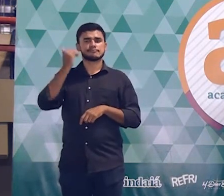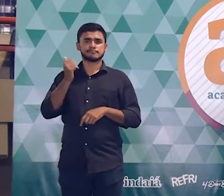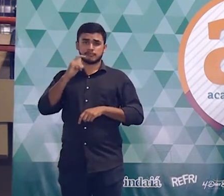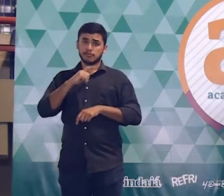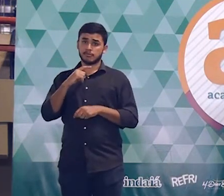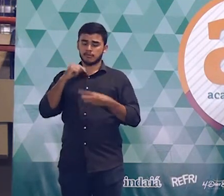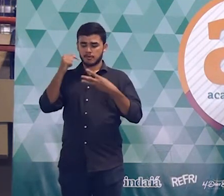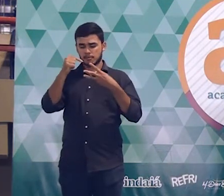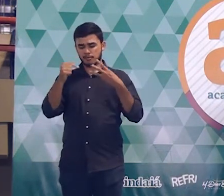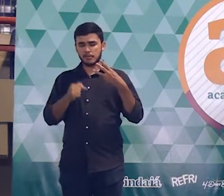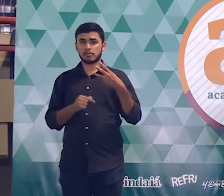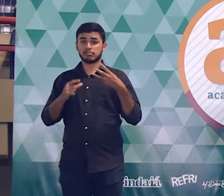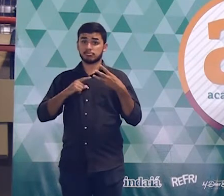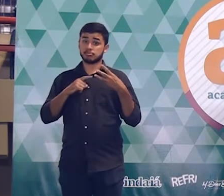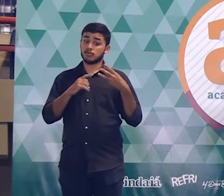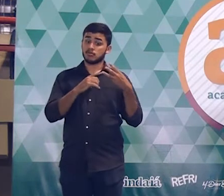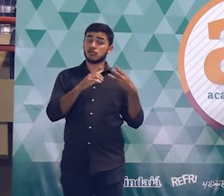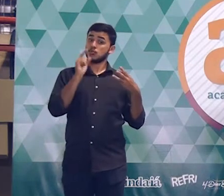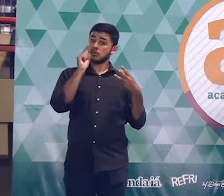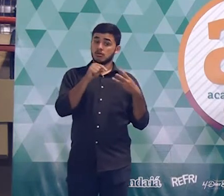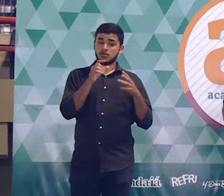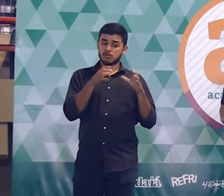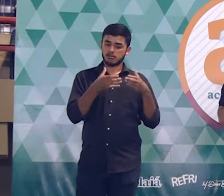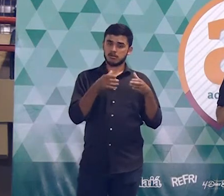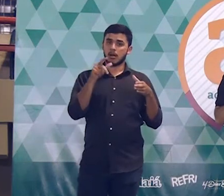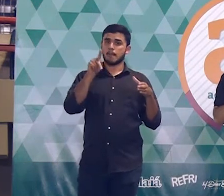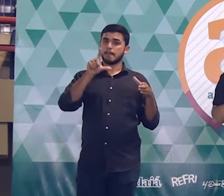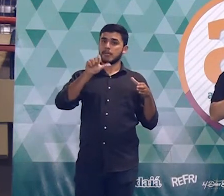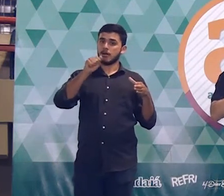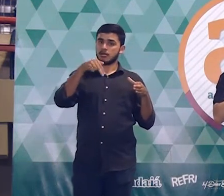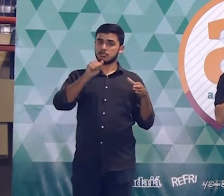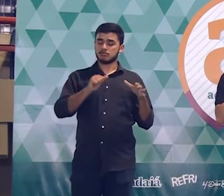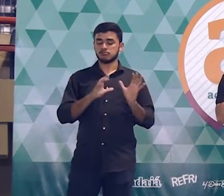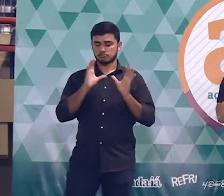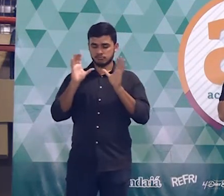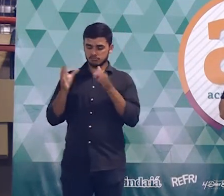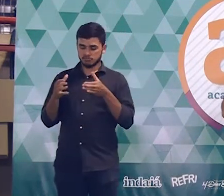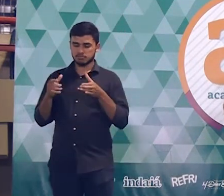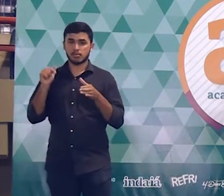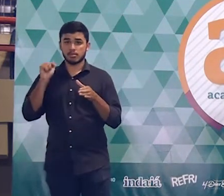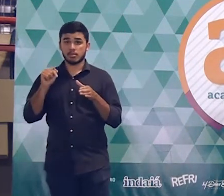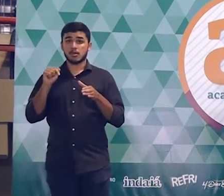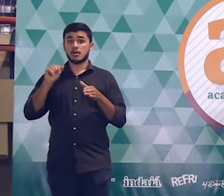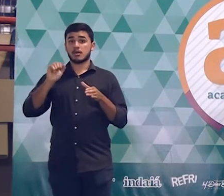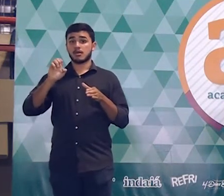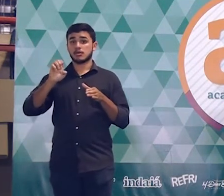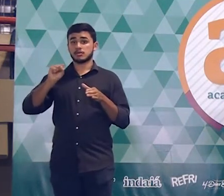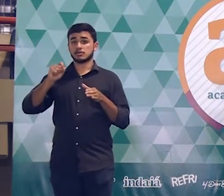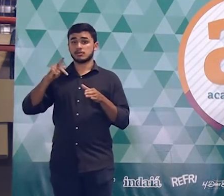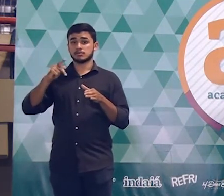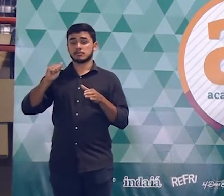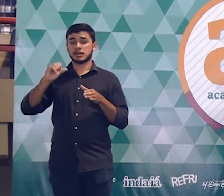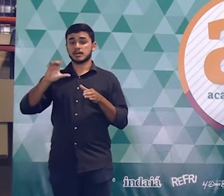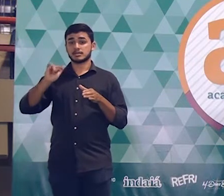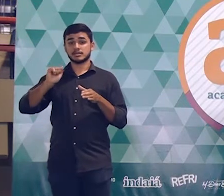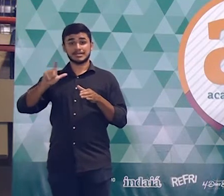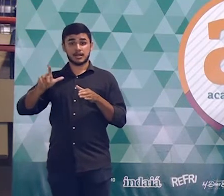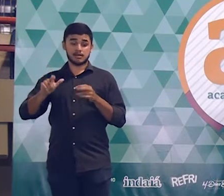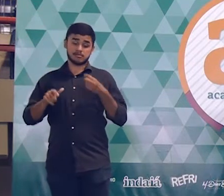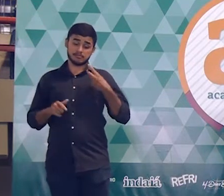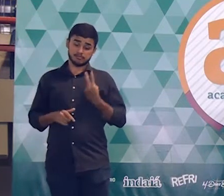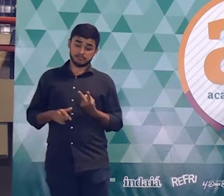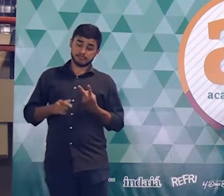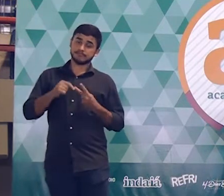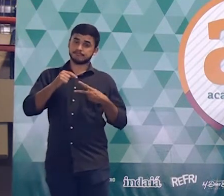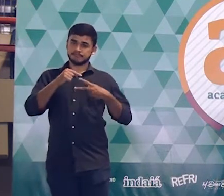três grandes blocos. Existe a geometria plana, existe a geometria espacial, que são as duas mais importantes para a